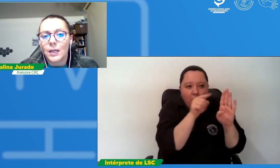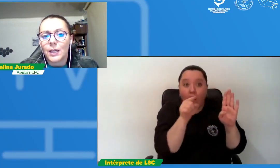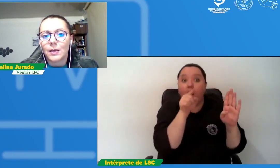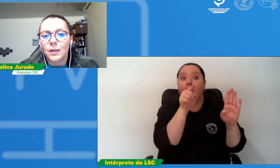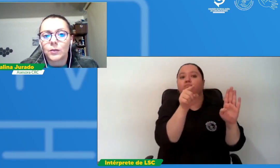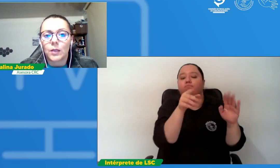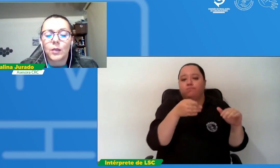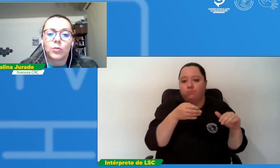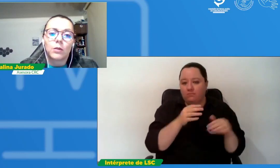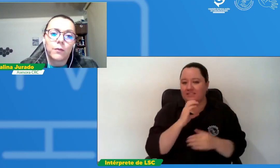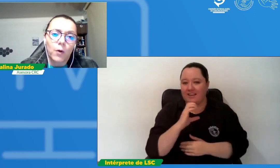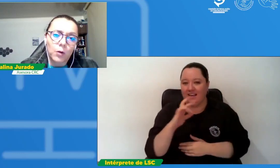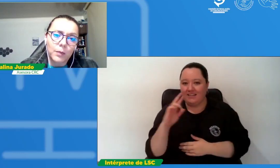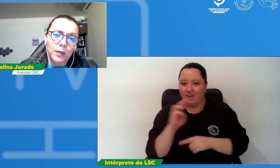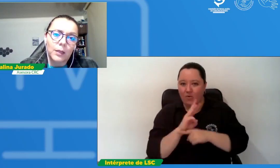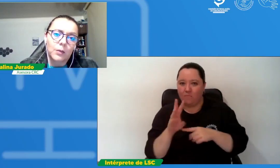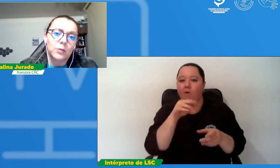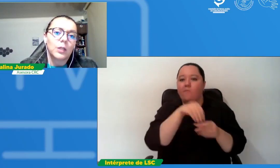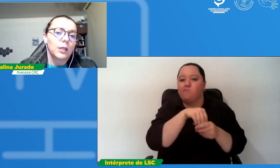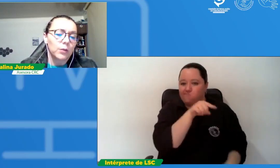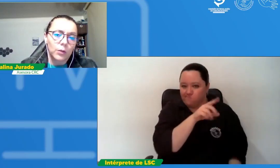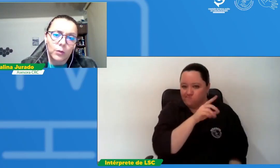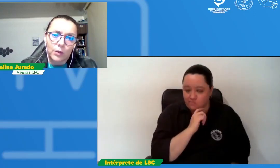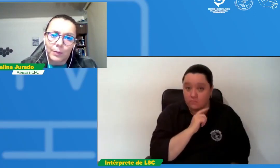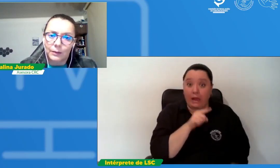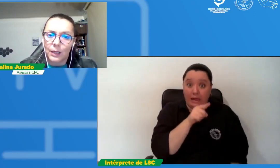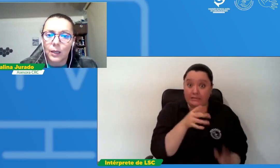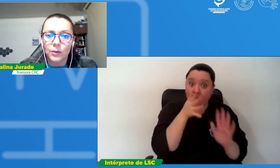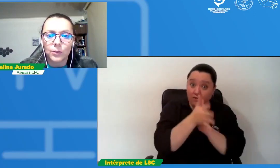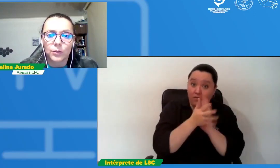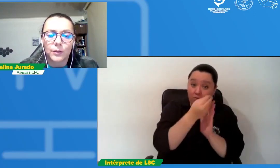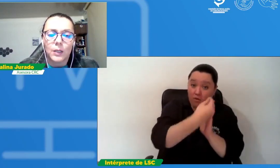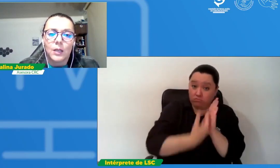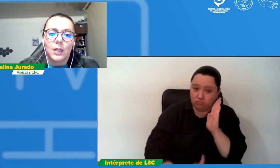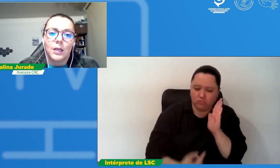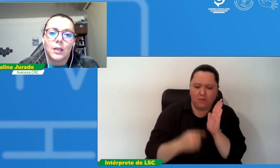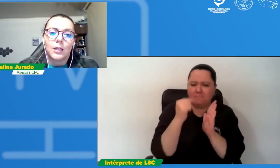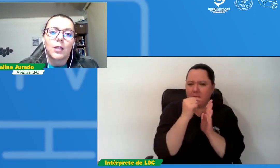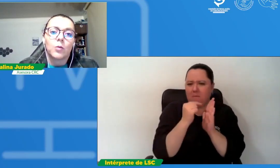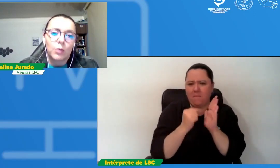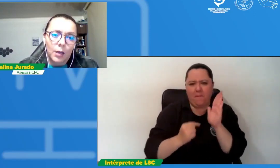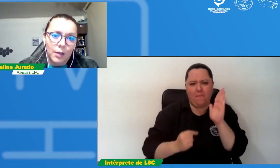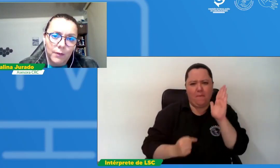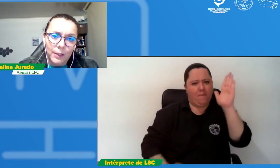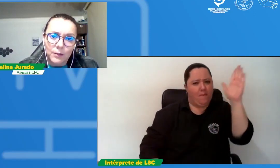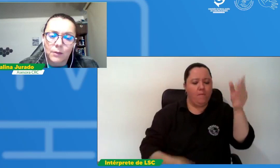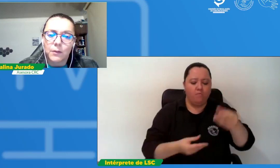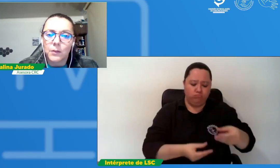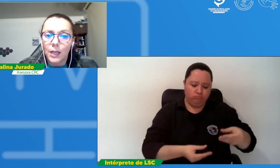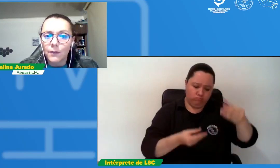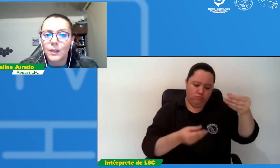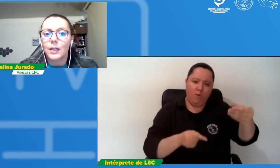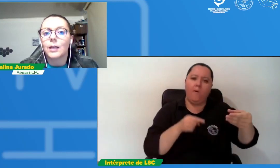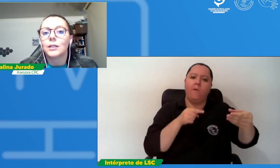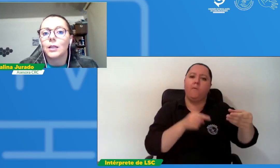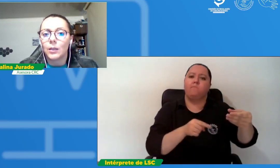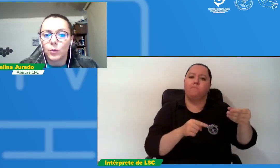este es un informe que contiene todos los apartados tiene una referencia infográfica tiene una